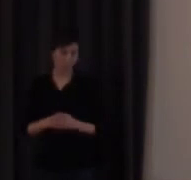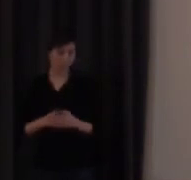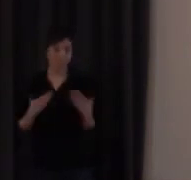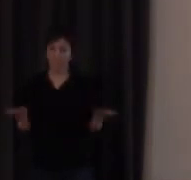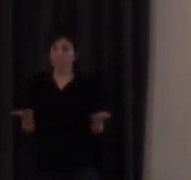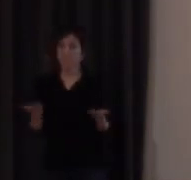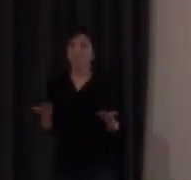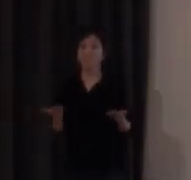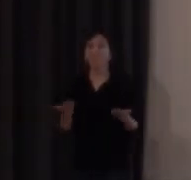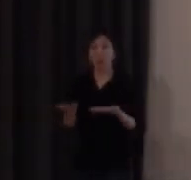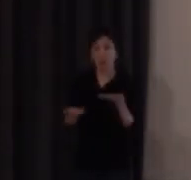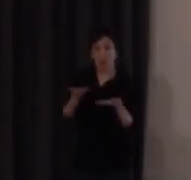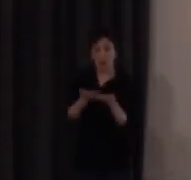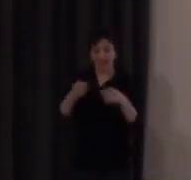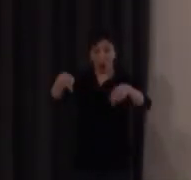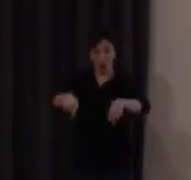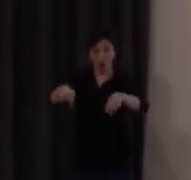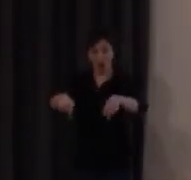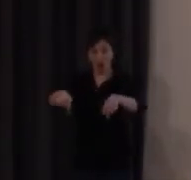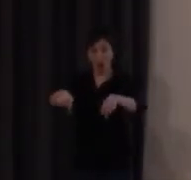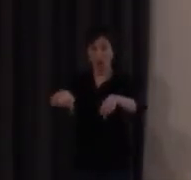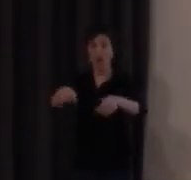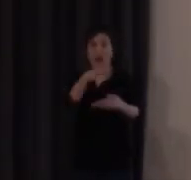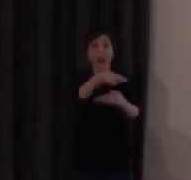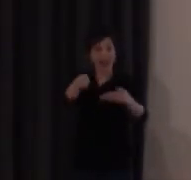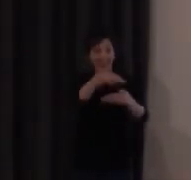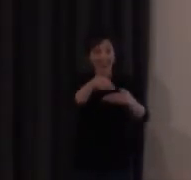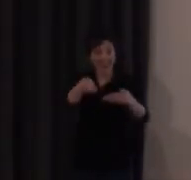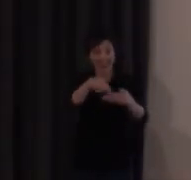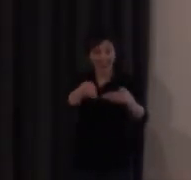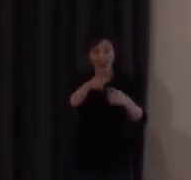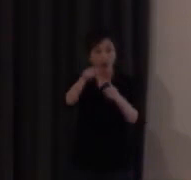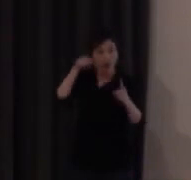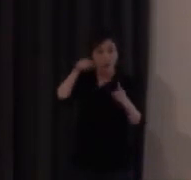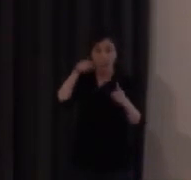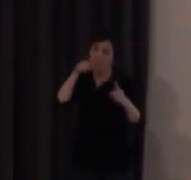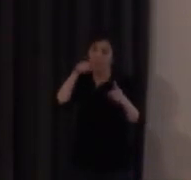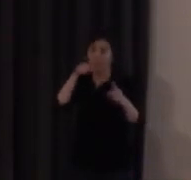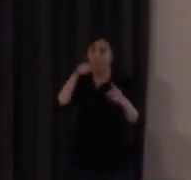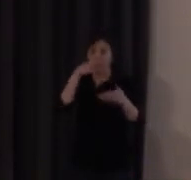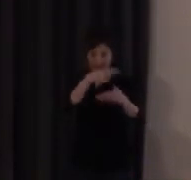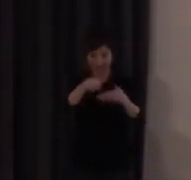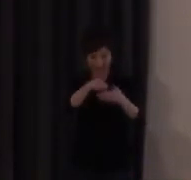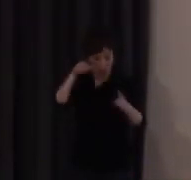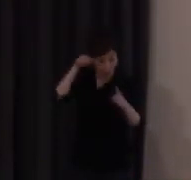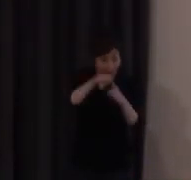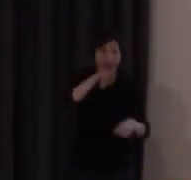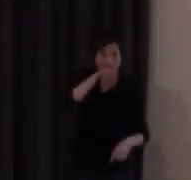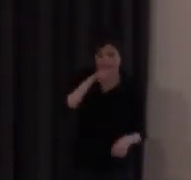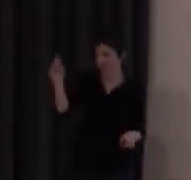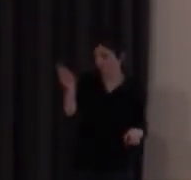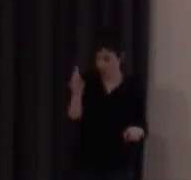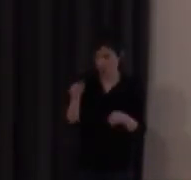Les decía que la propuesta de hoy es el leer para... No está centrada en leer para hablar, sino en leer para